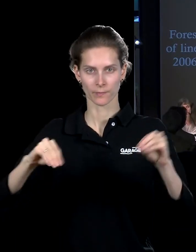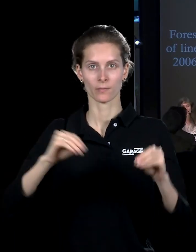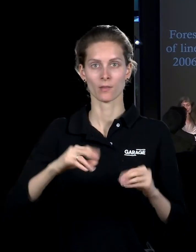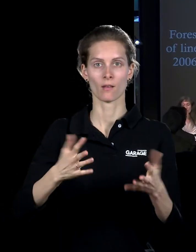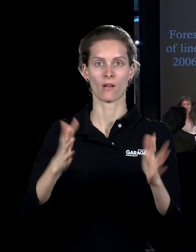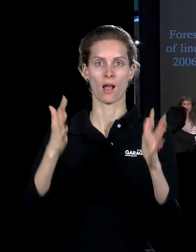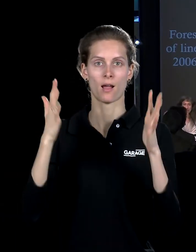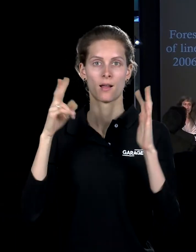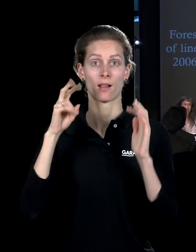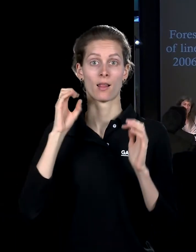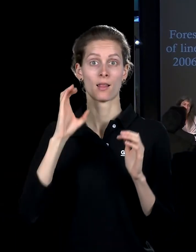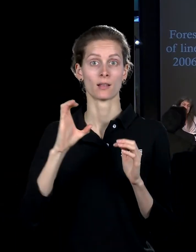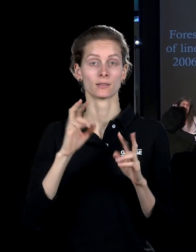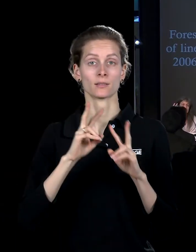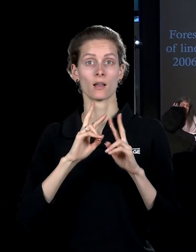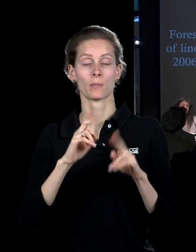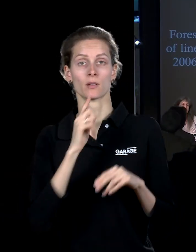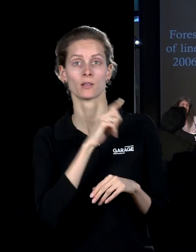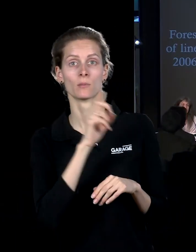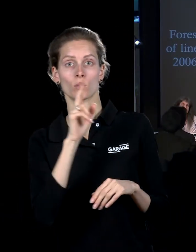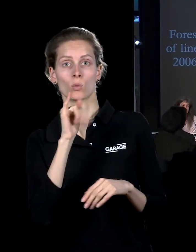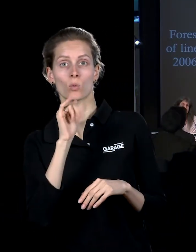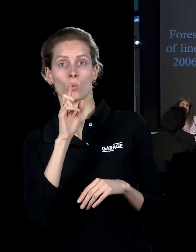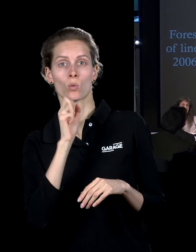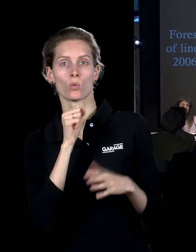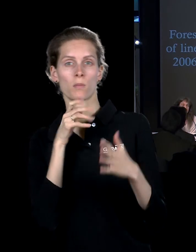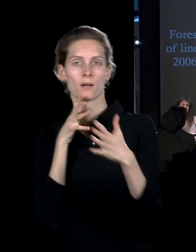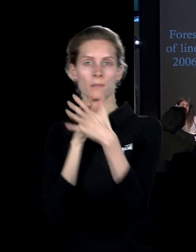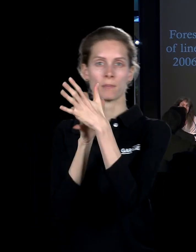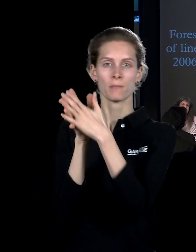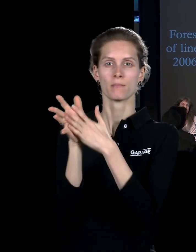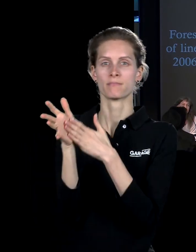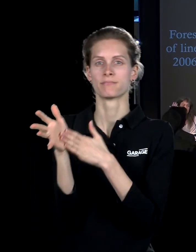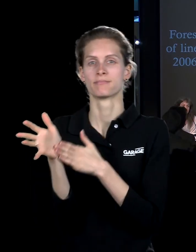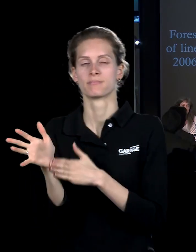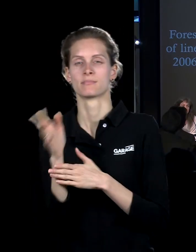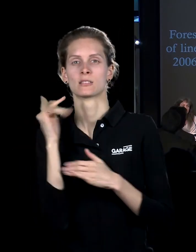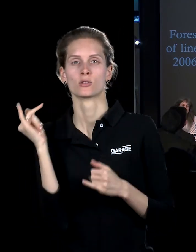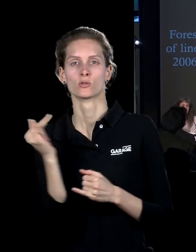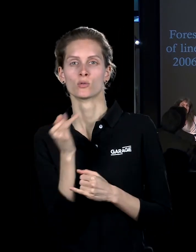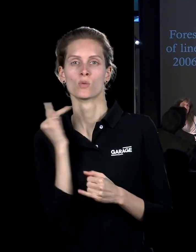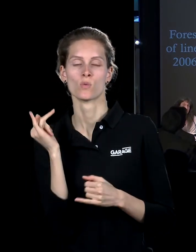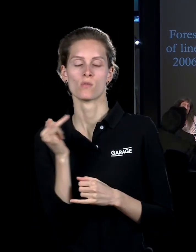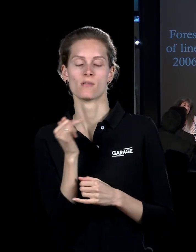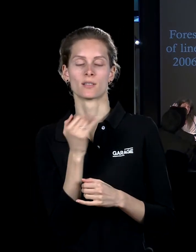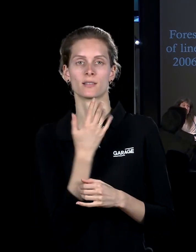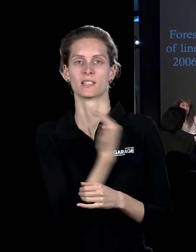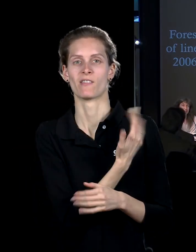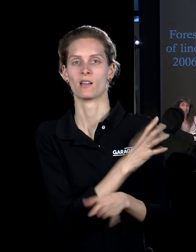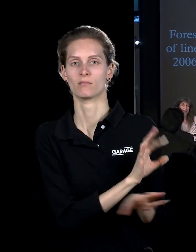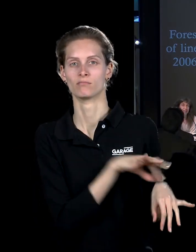на Кубе, пытавшись прорастить эту историю, этого здания, связанного с историей и Миссы Ван-де-Рое, и